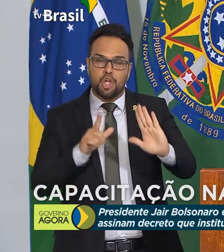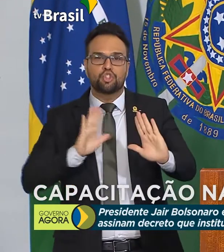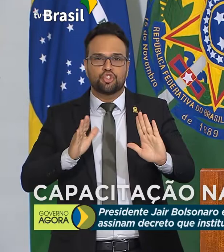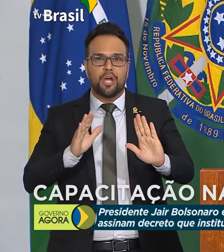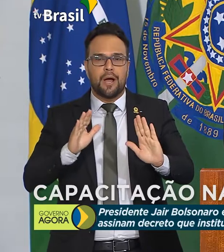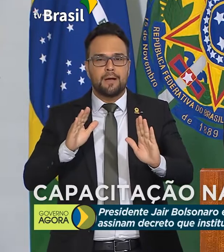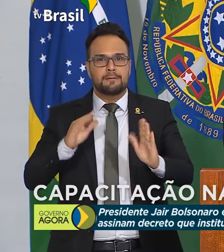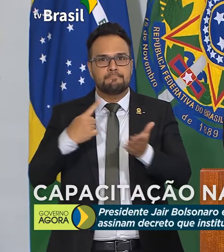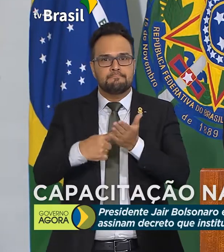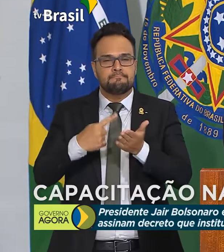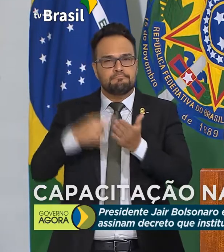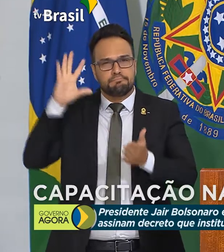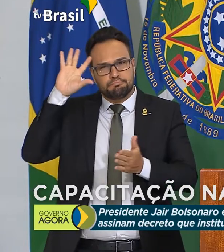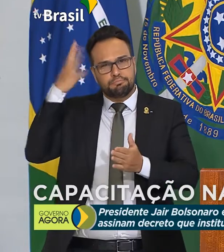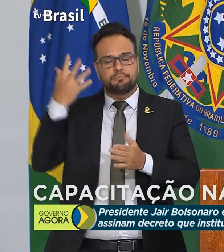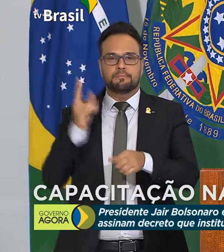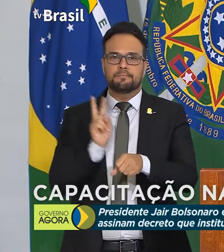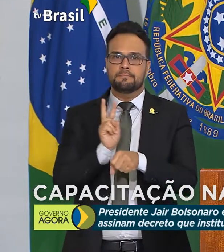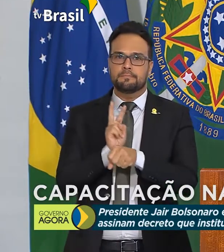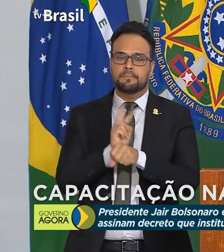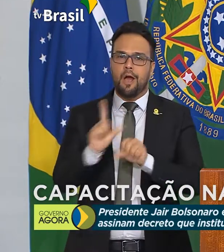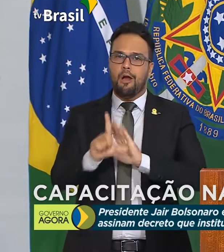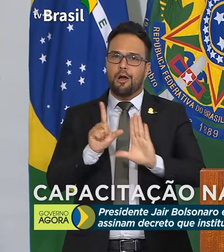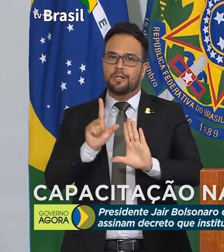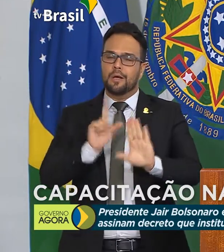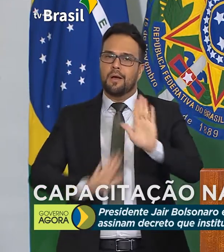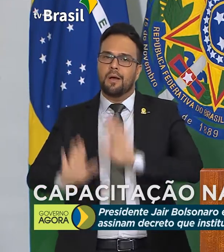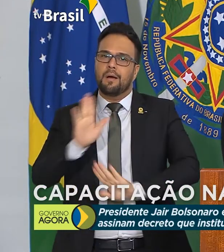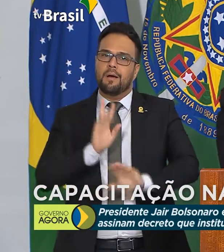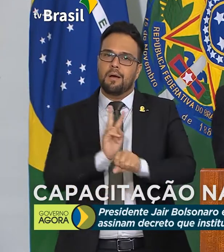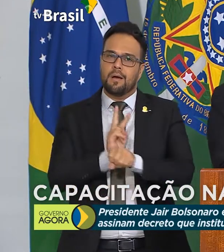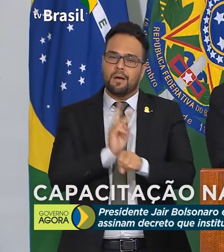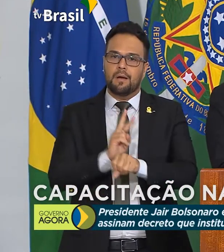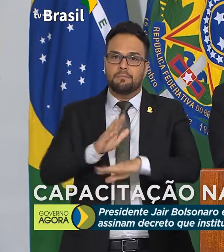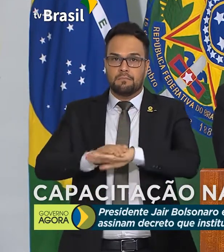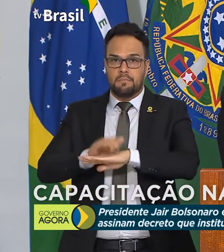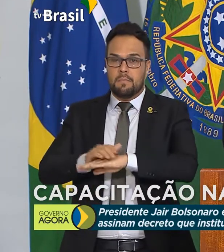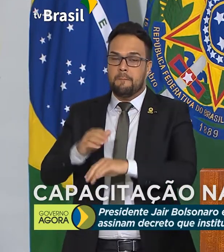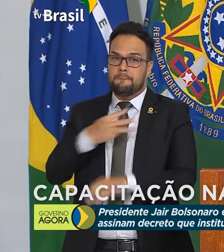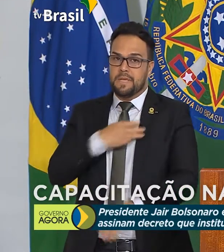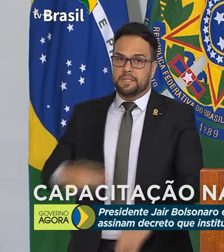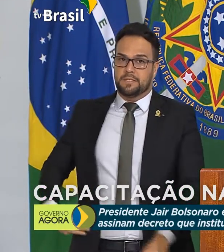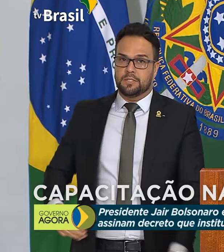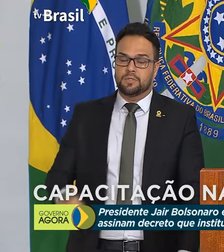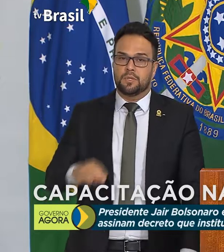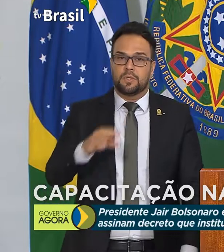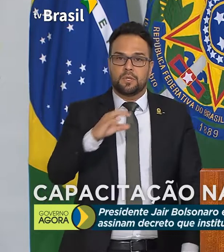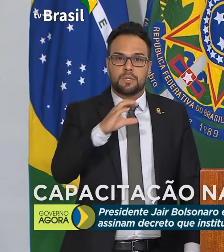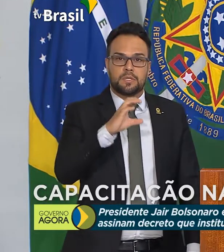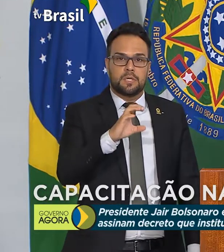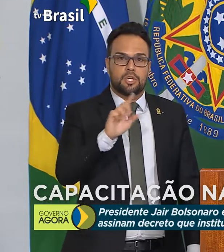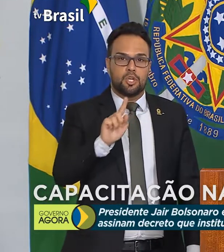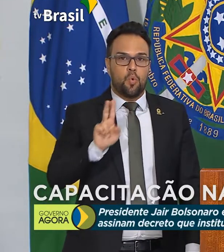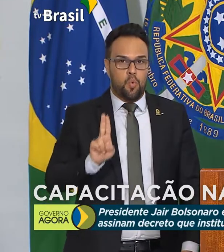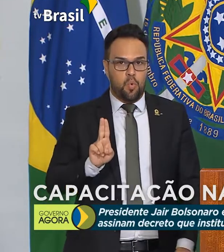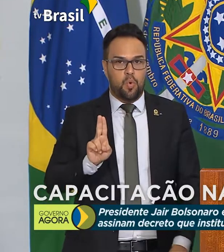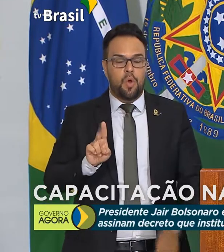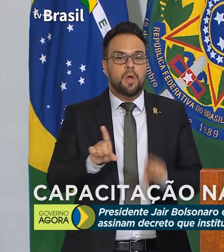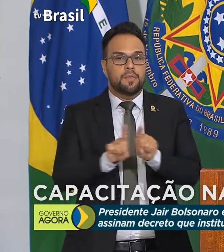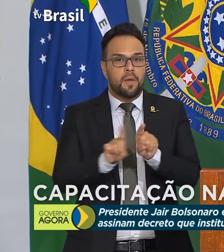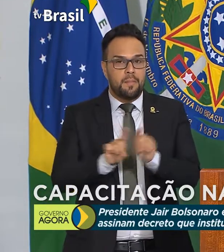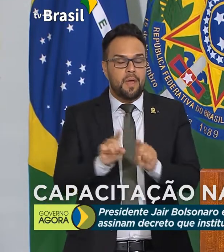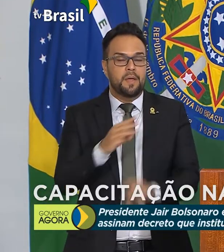parte, por onde passa esse trabalho. Pelo ministro da CGU, Wagner, bem como pelo